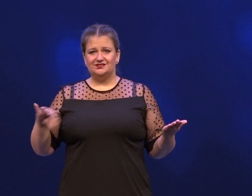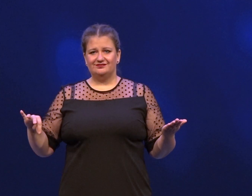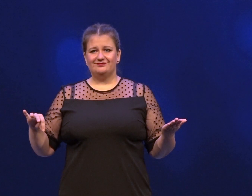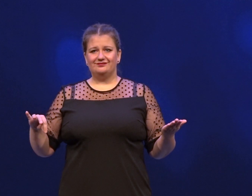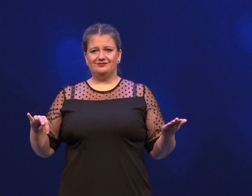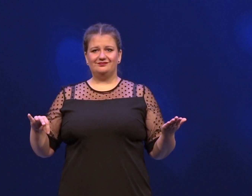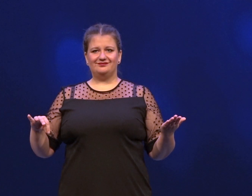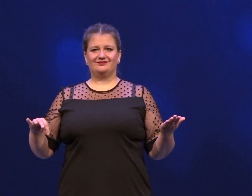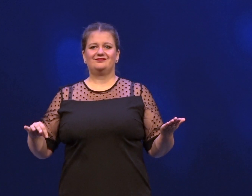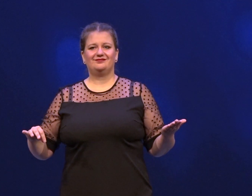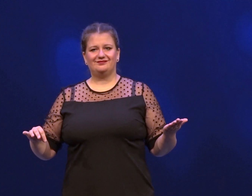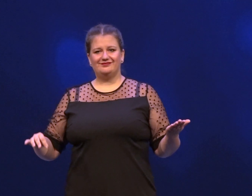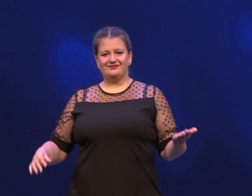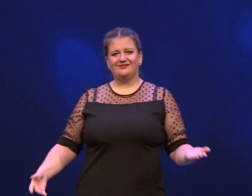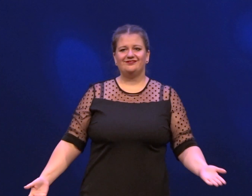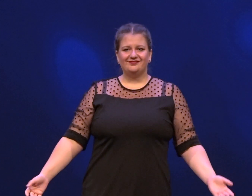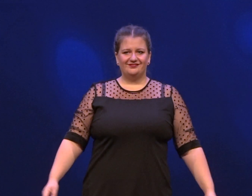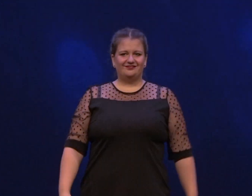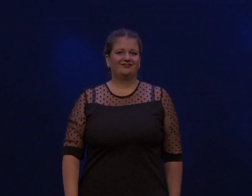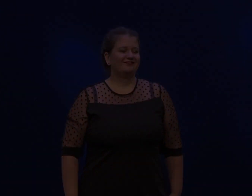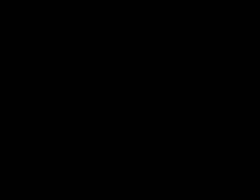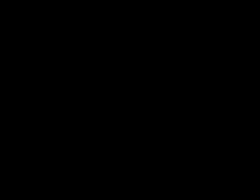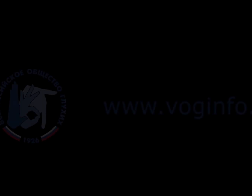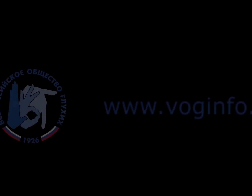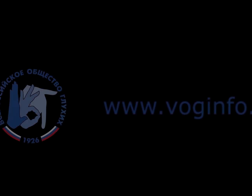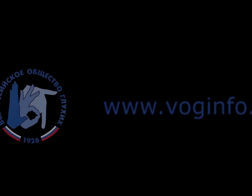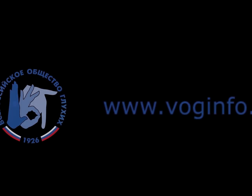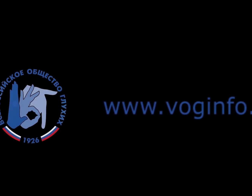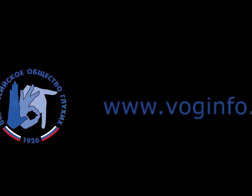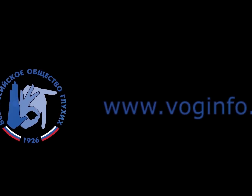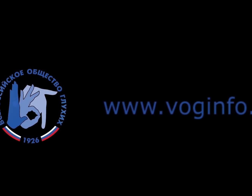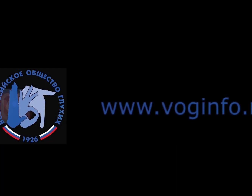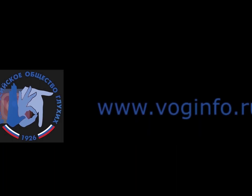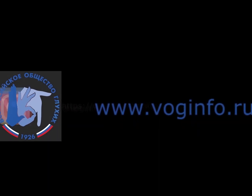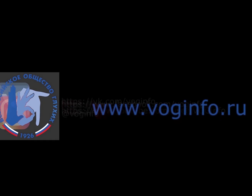сын. Спасибо. Спасибо. Спасибо.